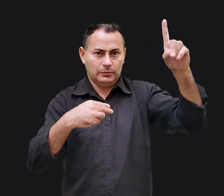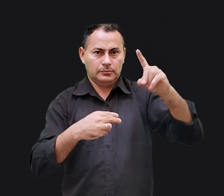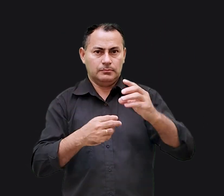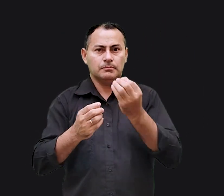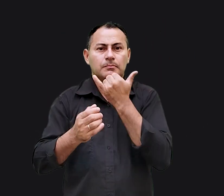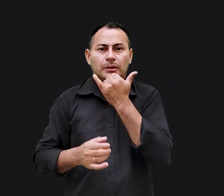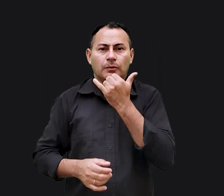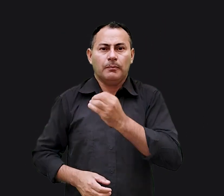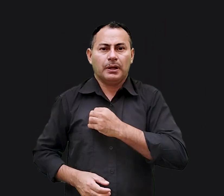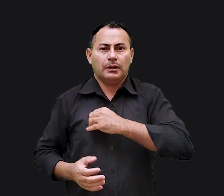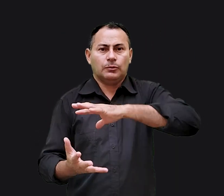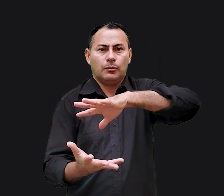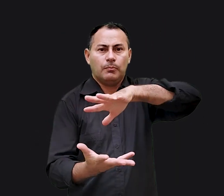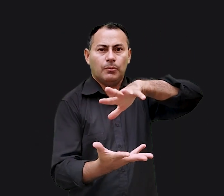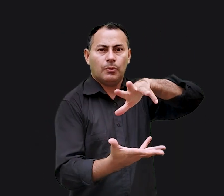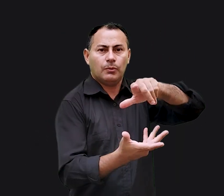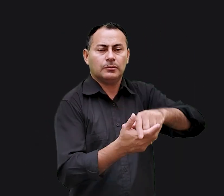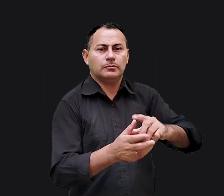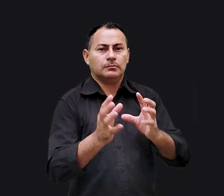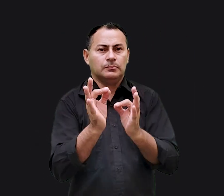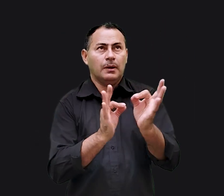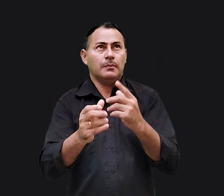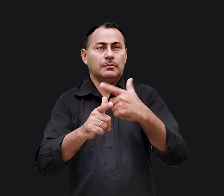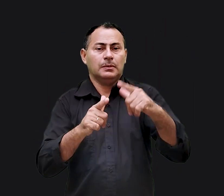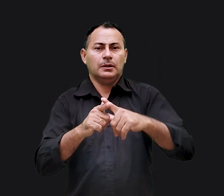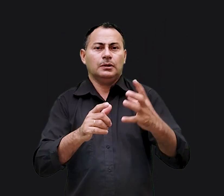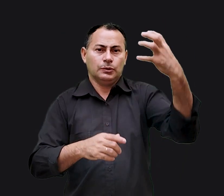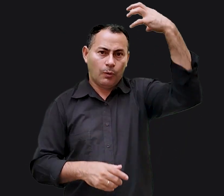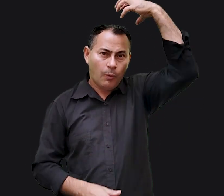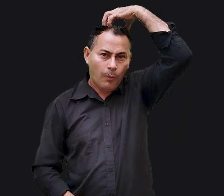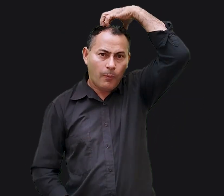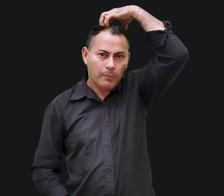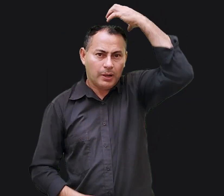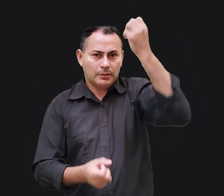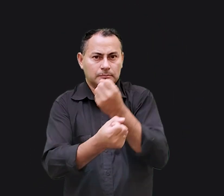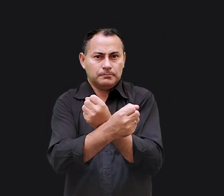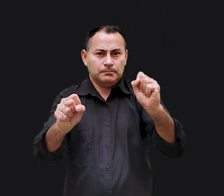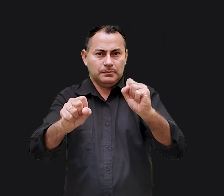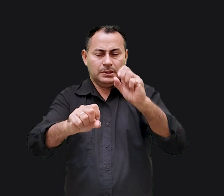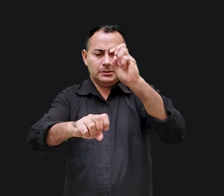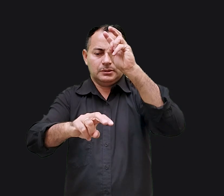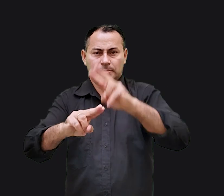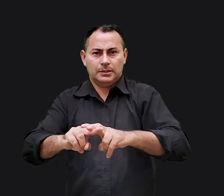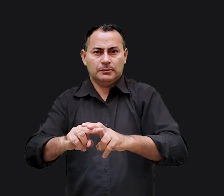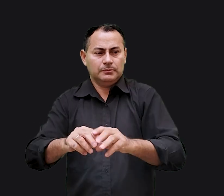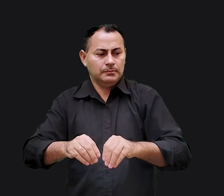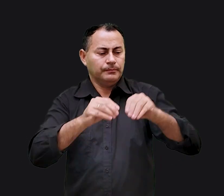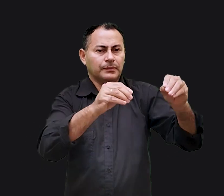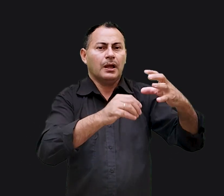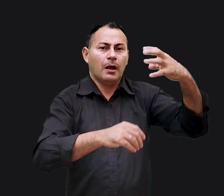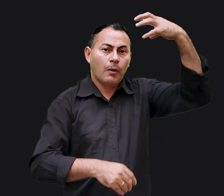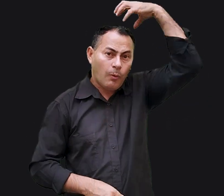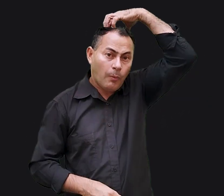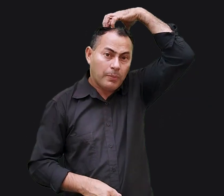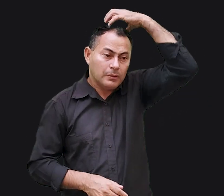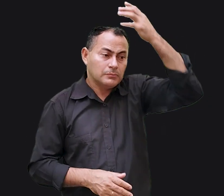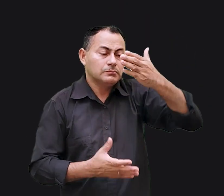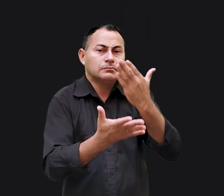cordeiro de Deus que tira o pecado do mundo, ele resolveu o problema de culpa e libertou os cativos, levando a culpa